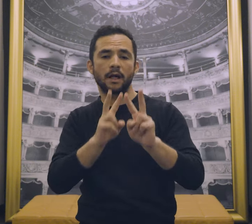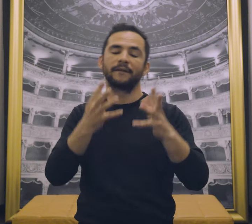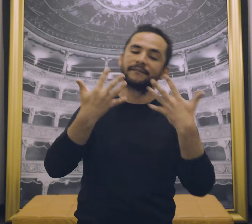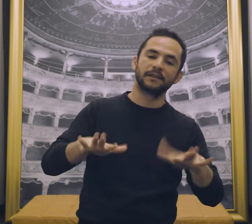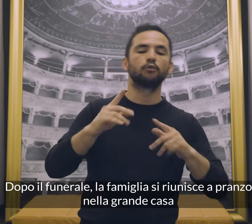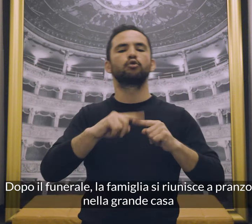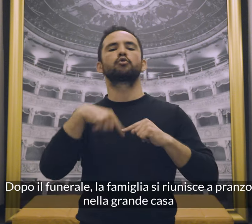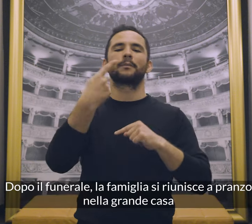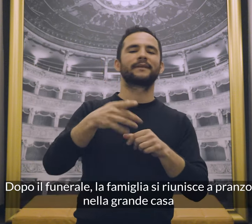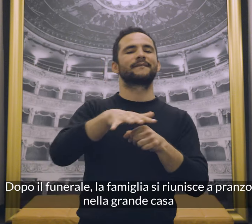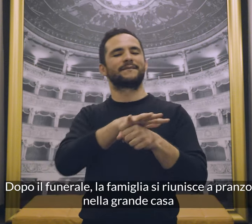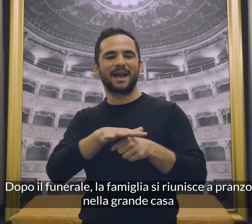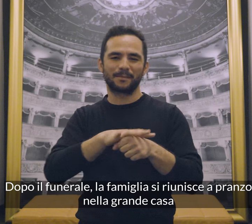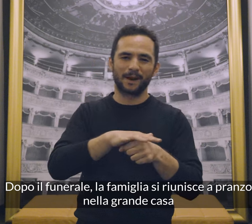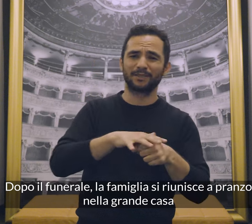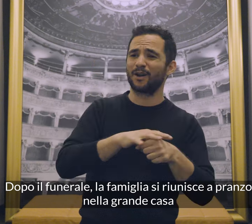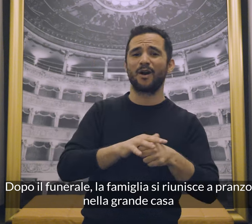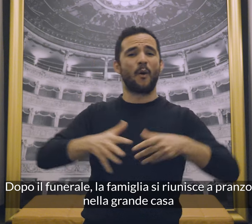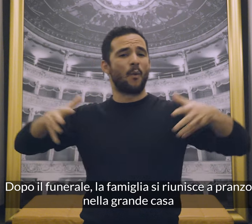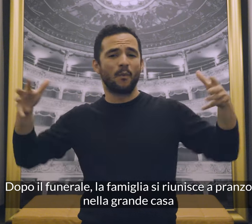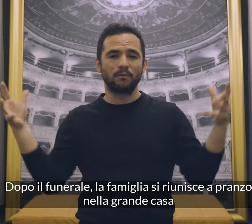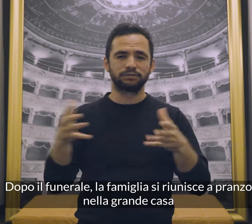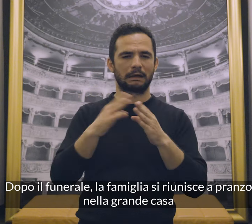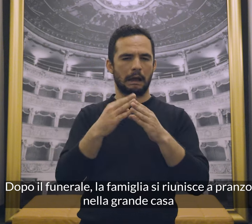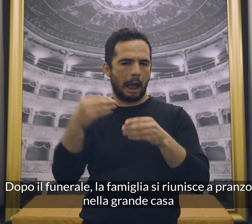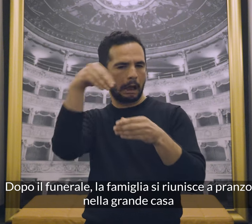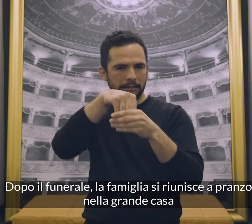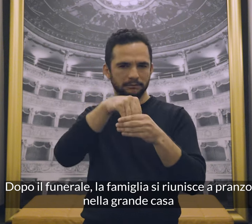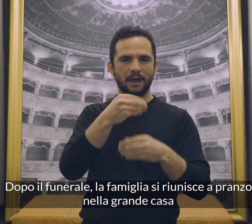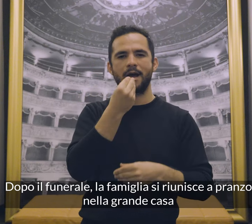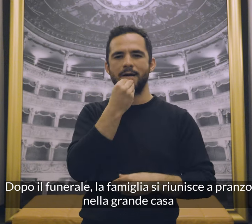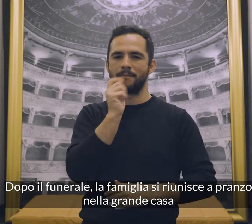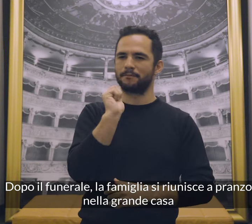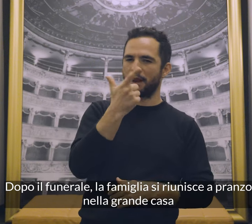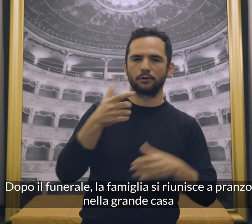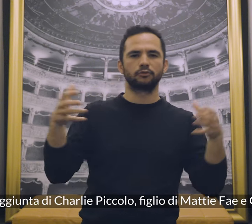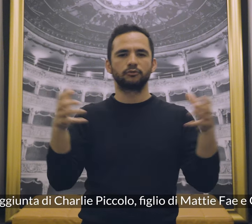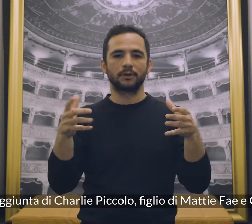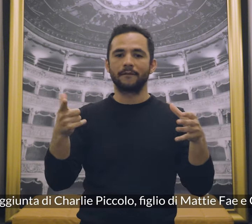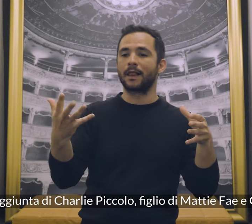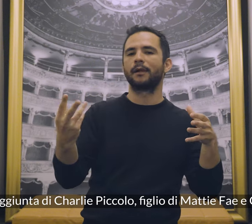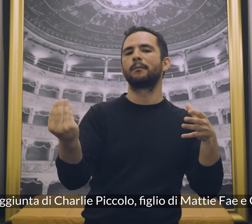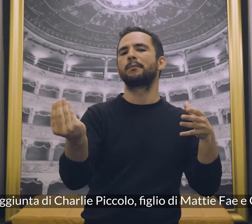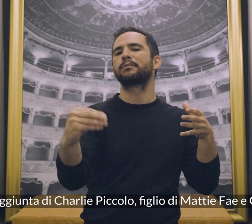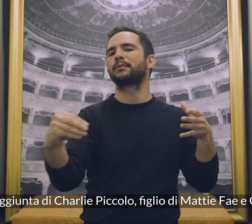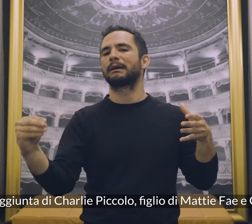Dopo il funerale, la famiglia si riunisce a pranzo nella grande casa con l'aggiunta di Charlie Piccolo,